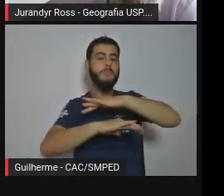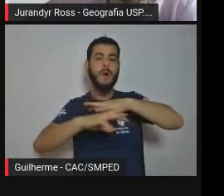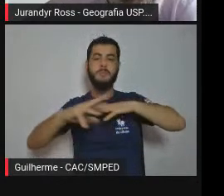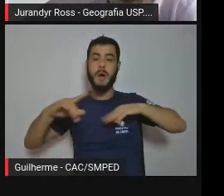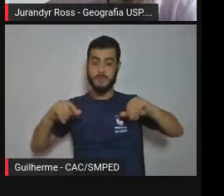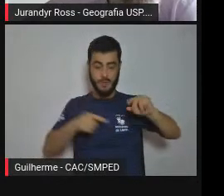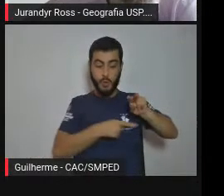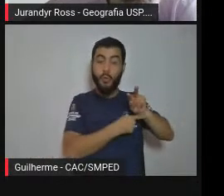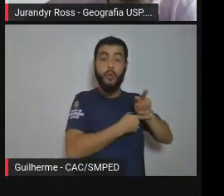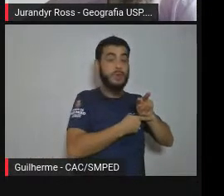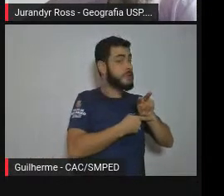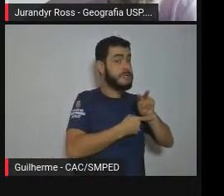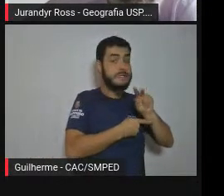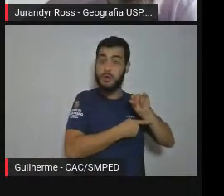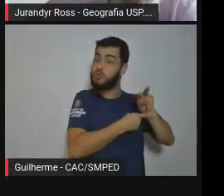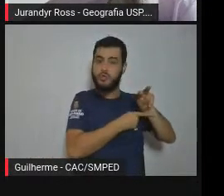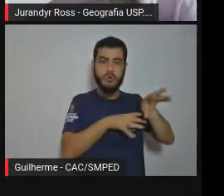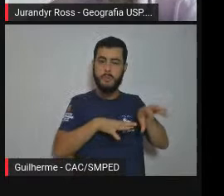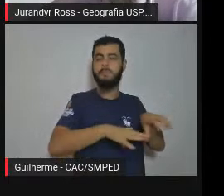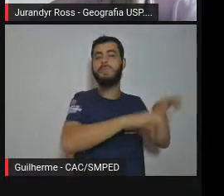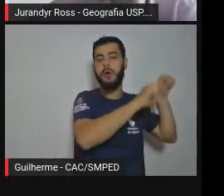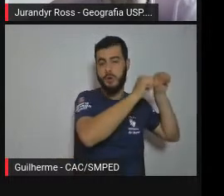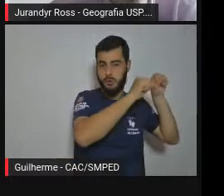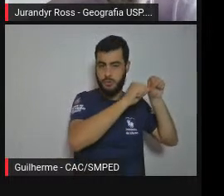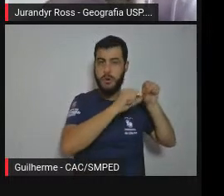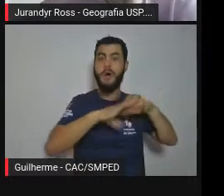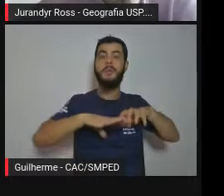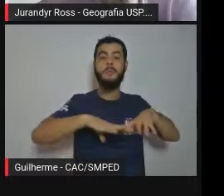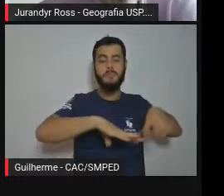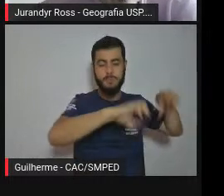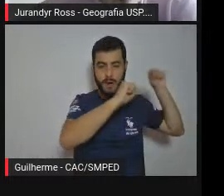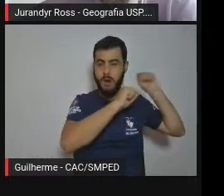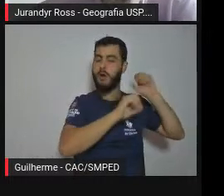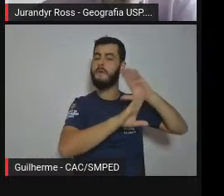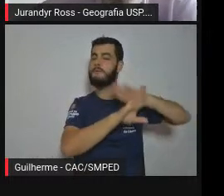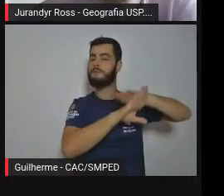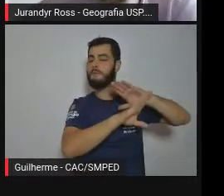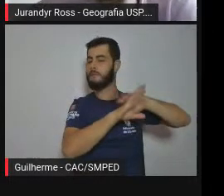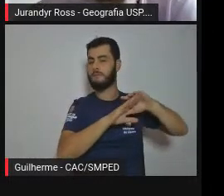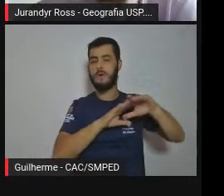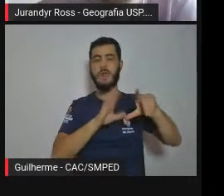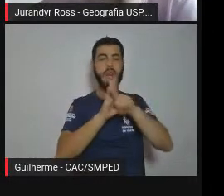clandestinamente, ocupa irregularmente, tá? Bom,